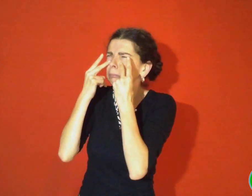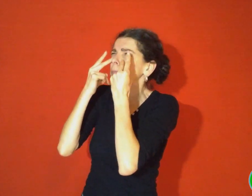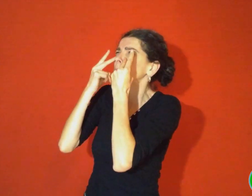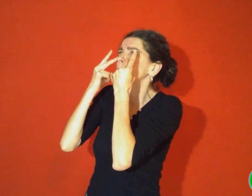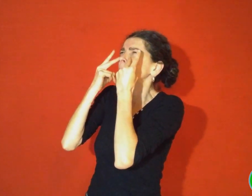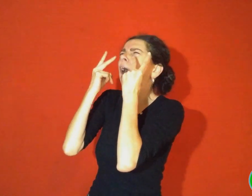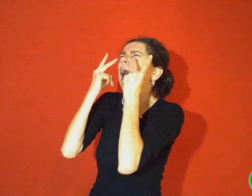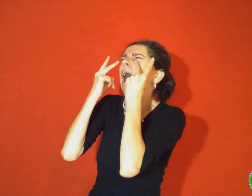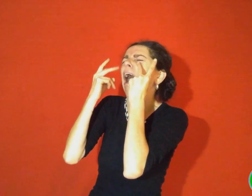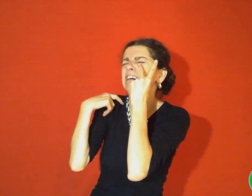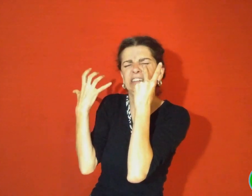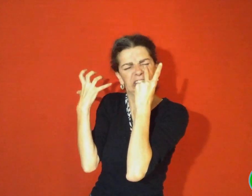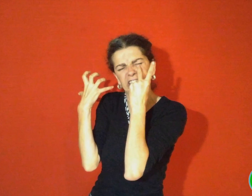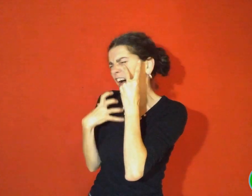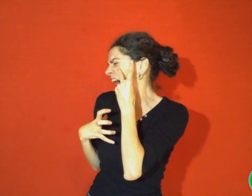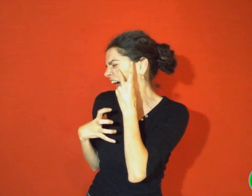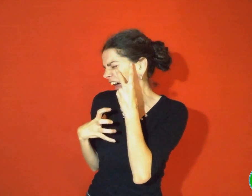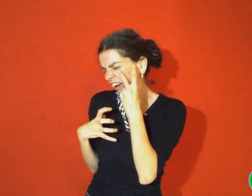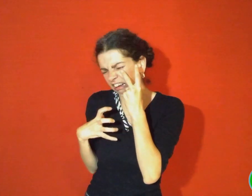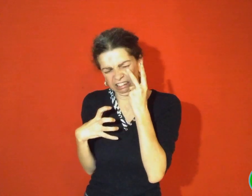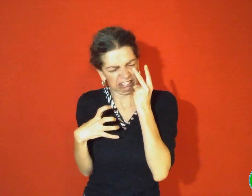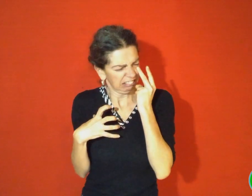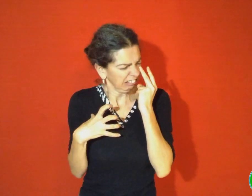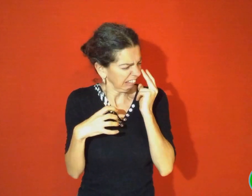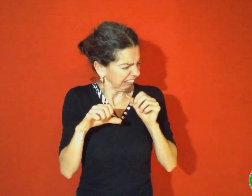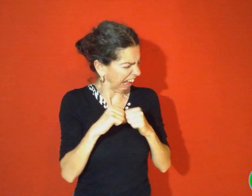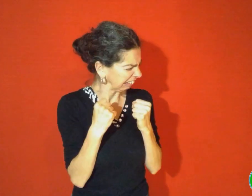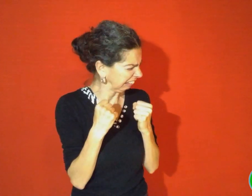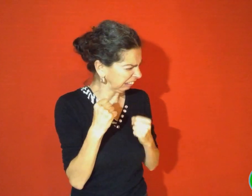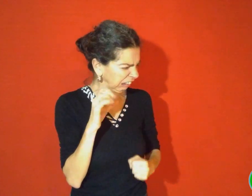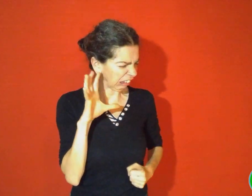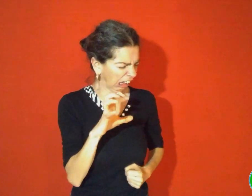« J'ai tellement faim ! » disait l'ogre en gémissant.